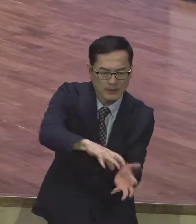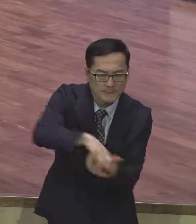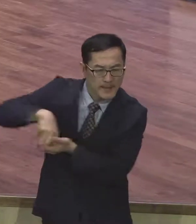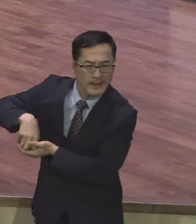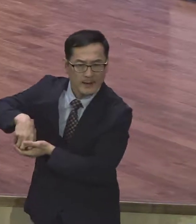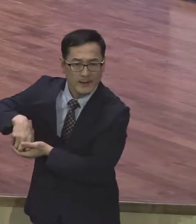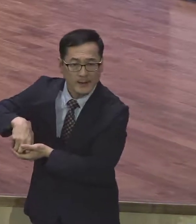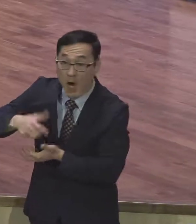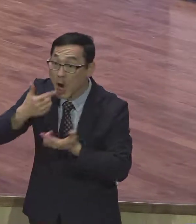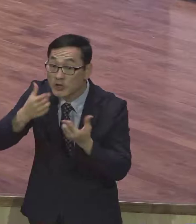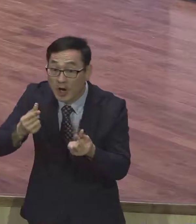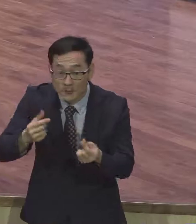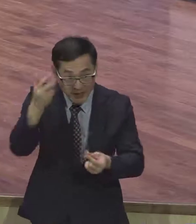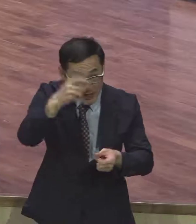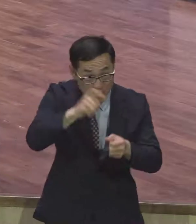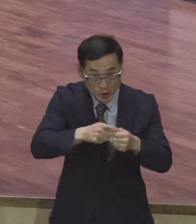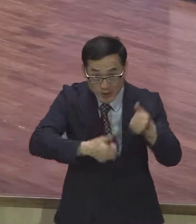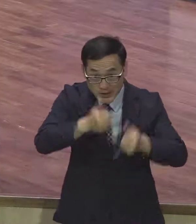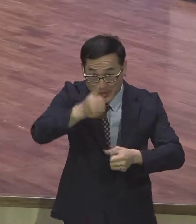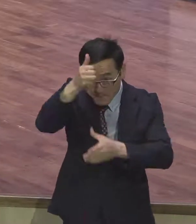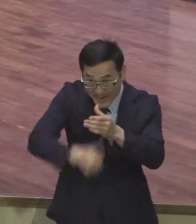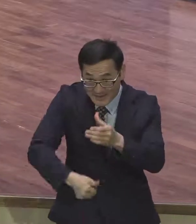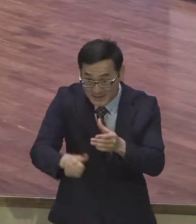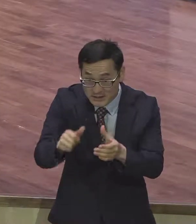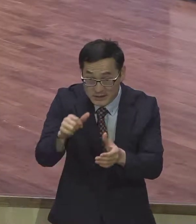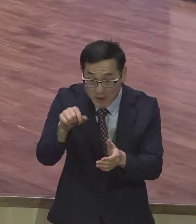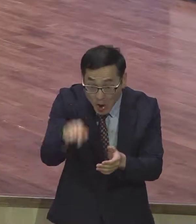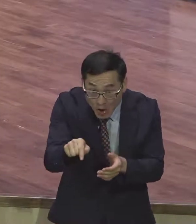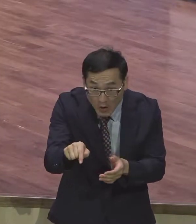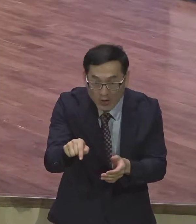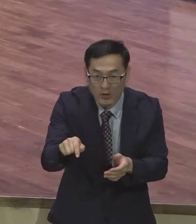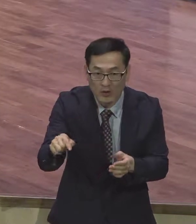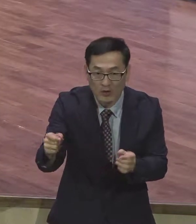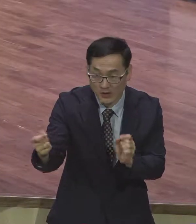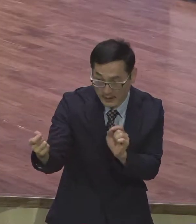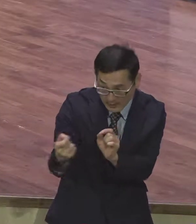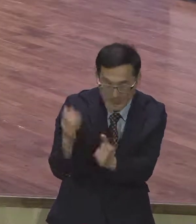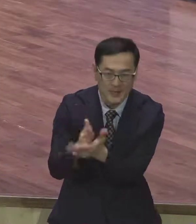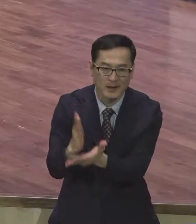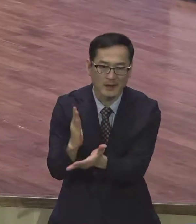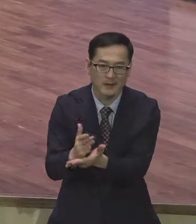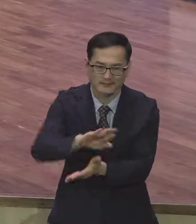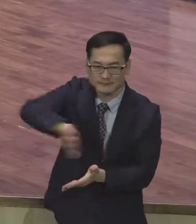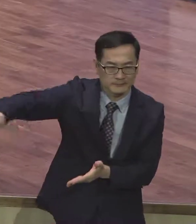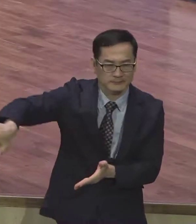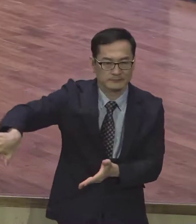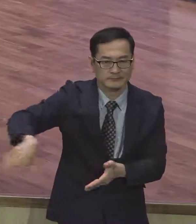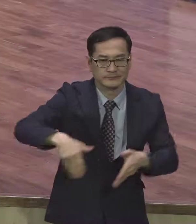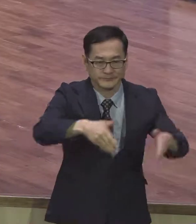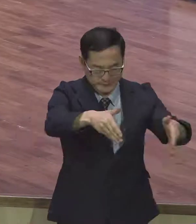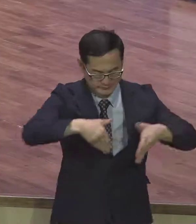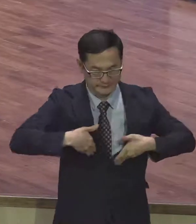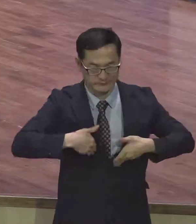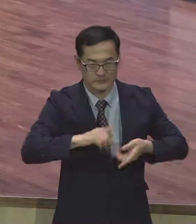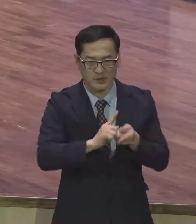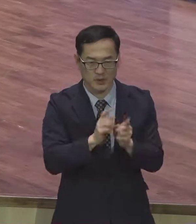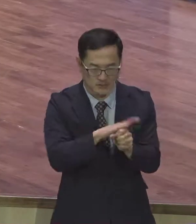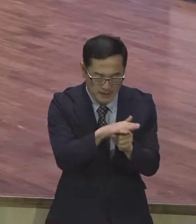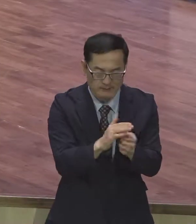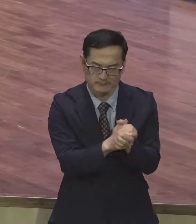일을 만들지도 말고 그런 거칠 것 두지도 마라. 사도 바울은 그러면서 서론에 매지